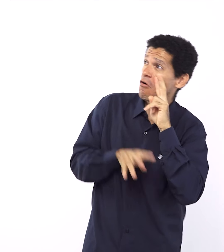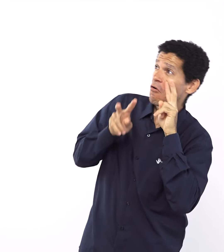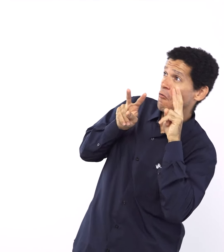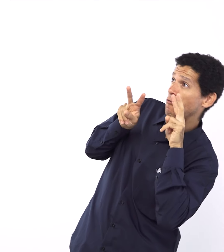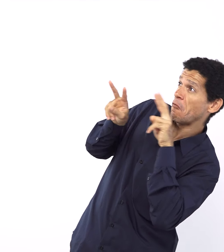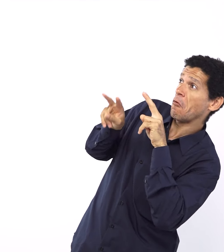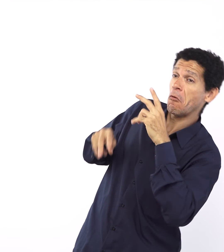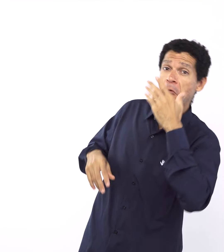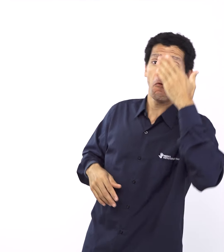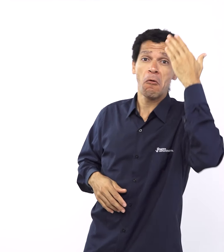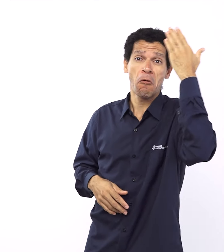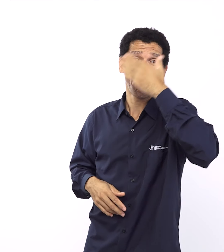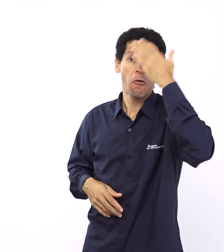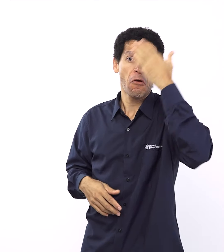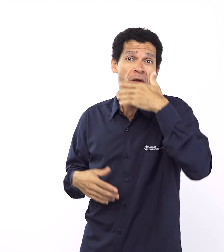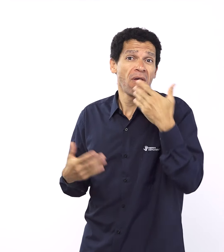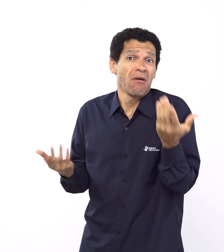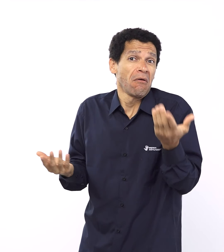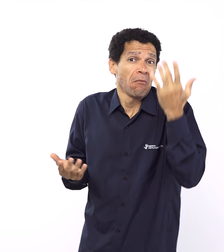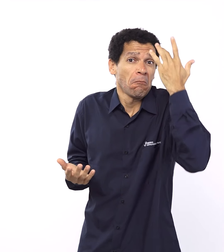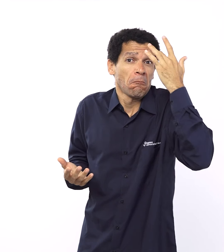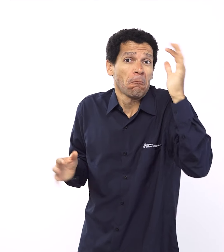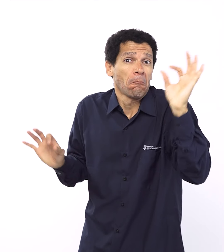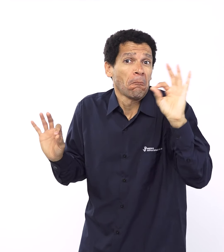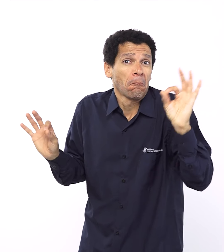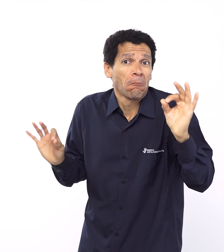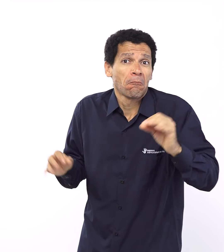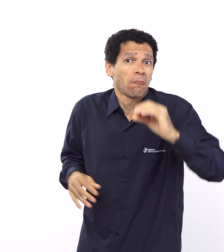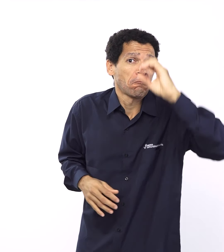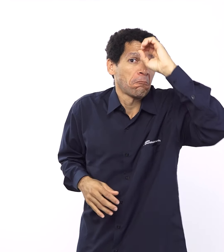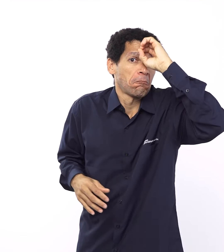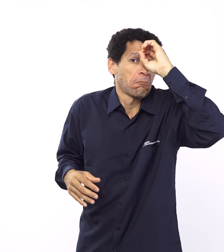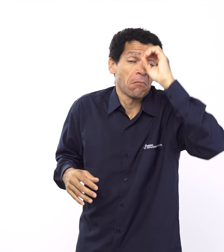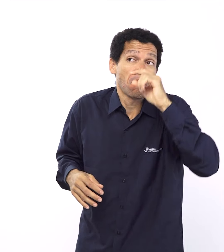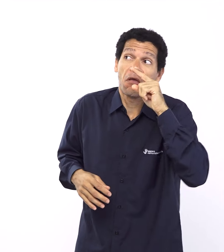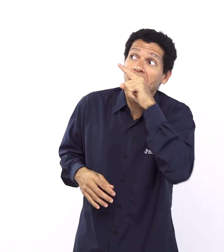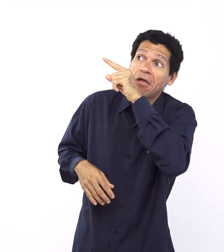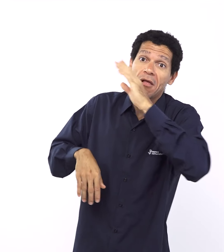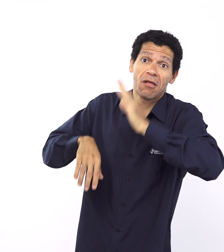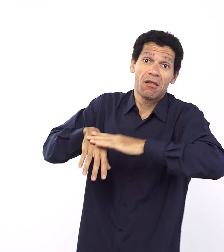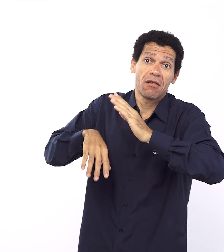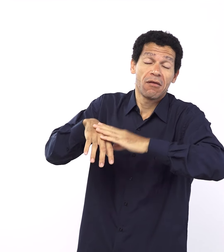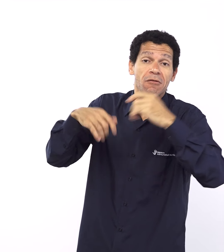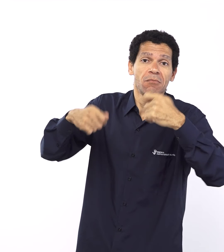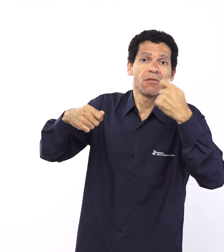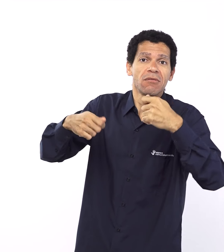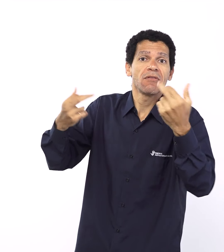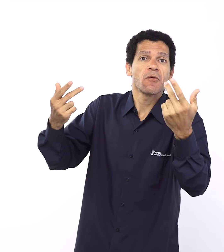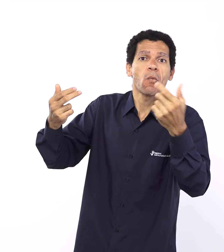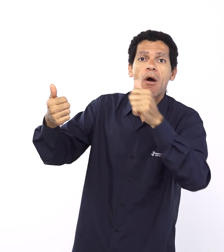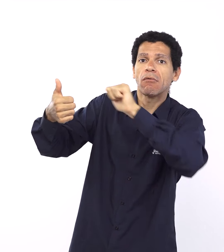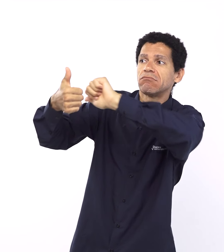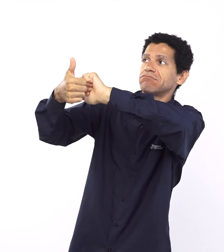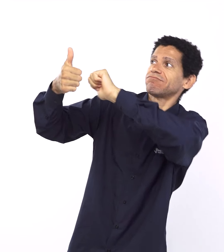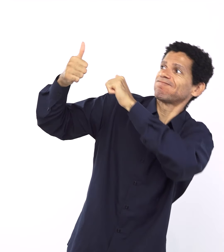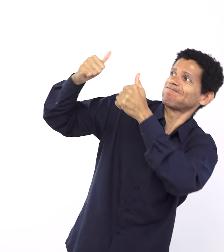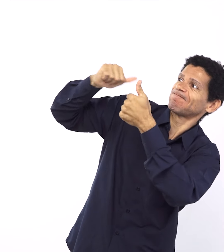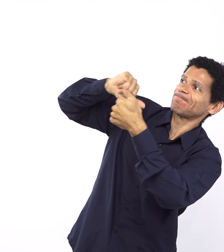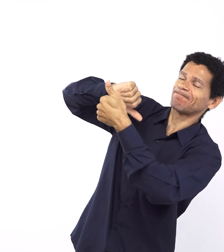Como que a gente conseguiria? Até hoje a gente tem dificuldade, né? Como falar sobre um Deus que é, assim, tão acima de nós, né? Mas, ao mesmo tempo,